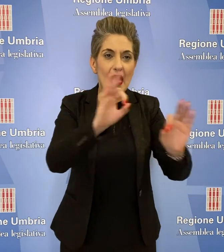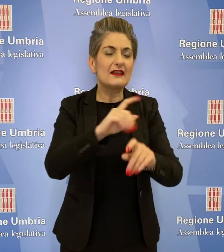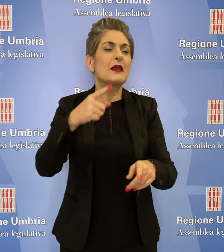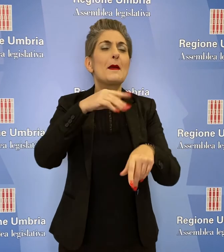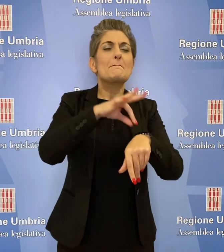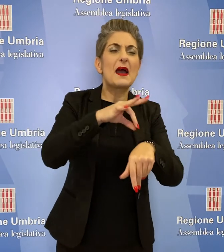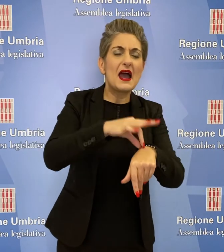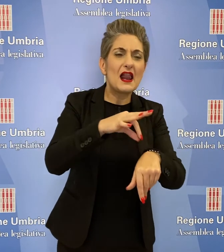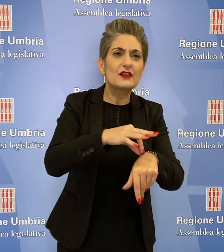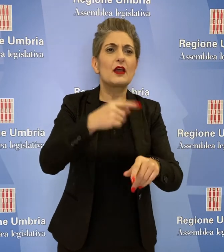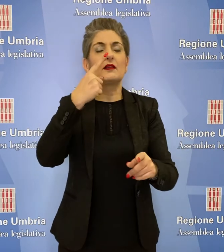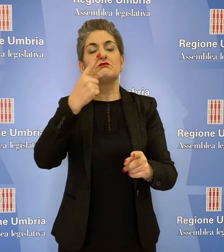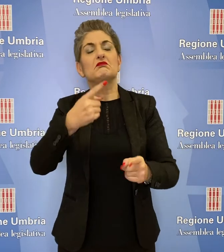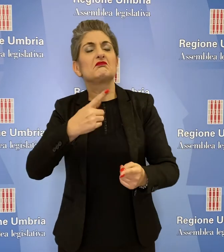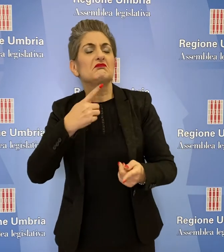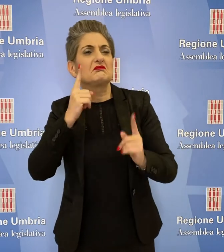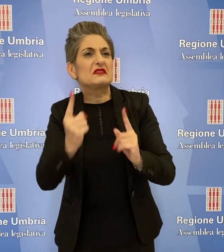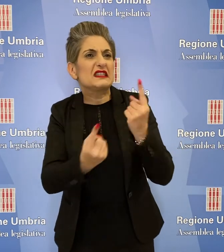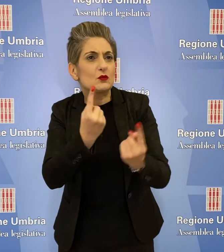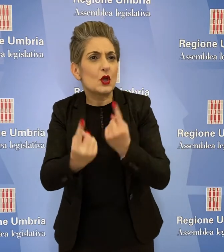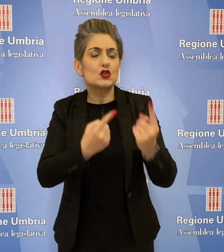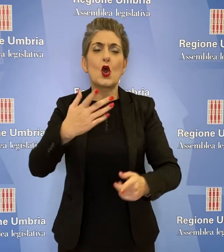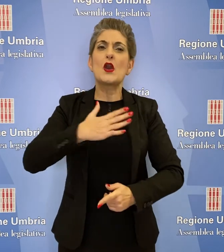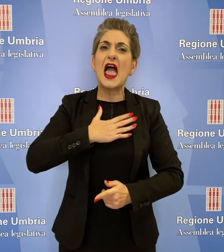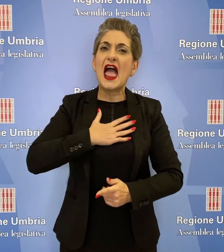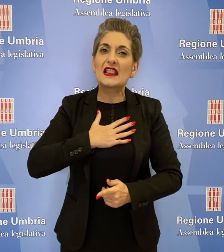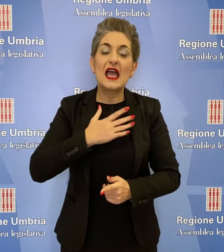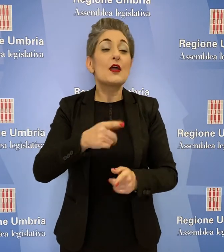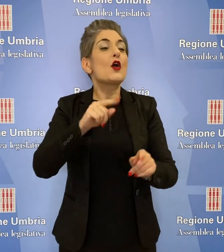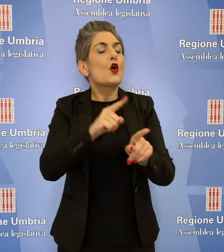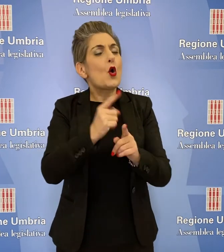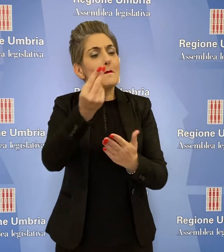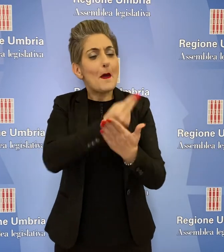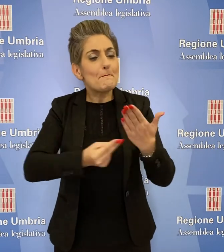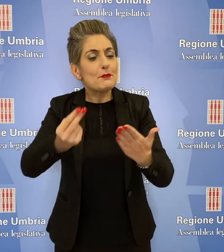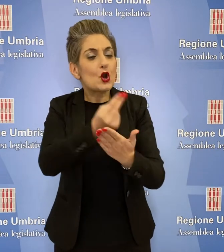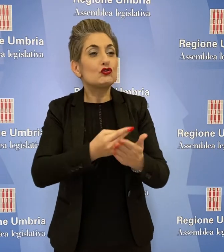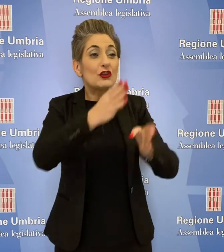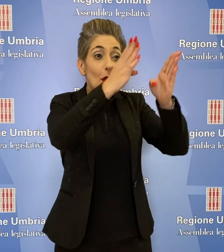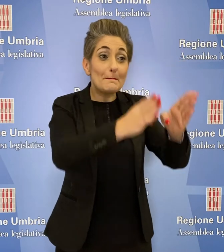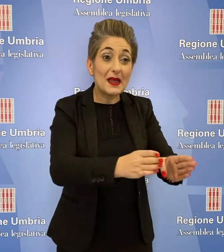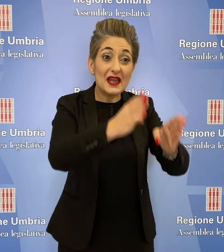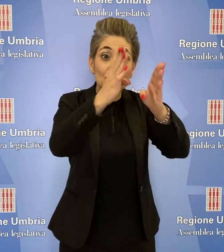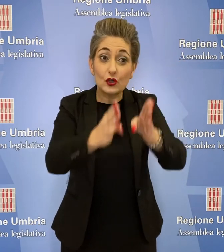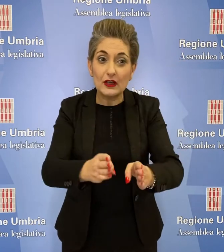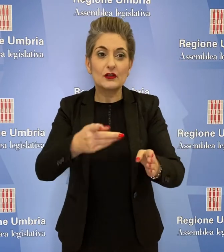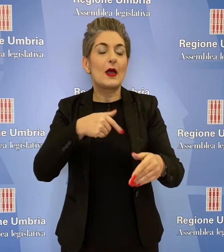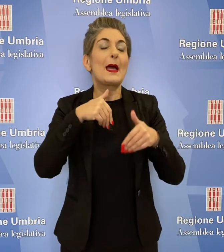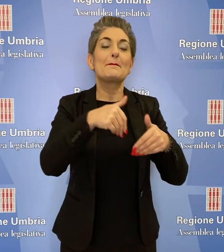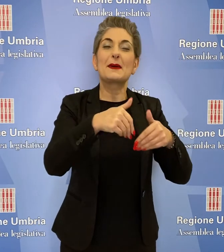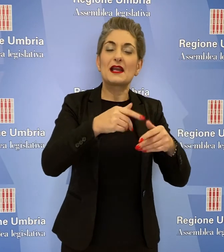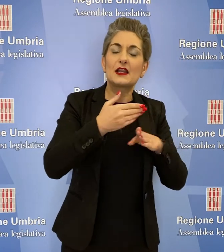patologie, condizioni ed età, un progetto personalizzato e partecipato.